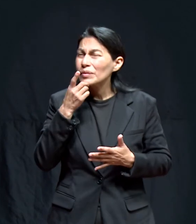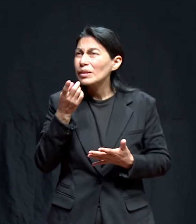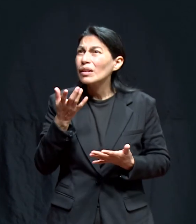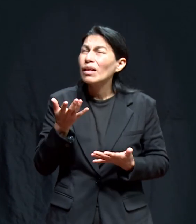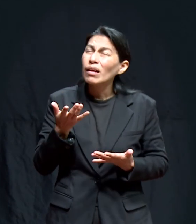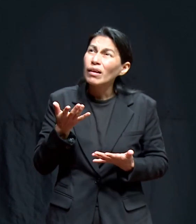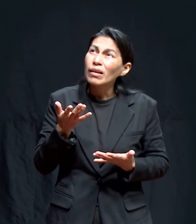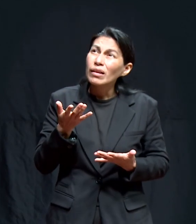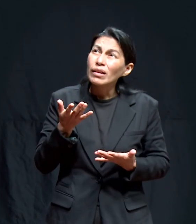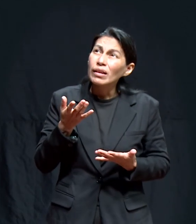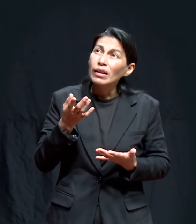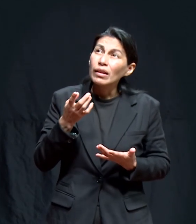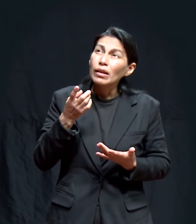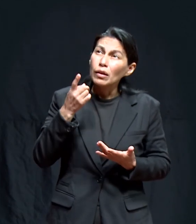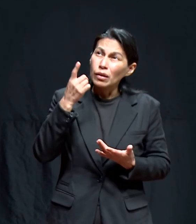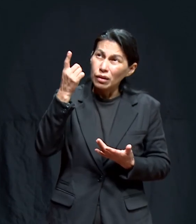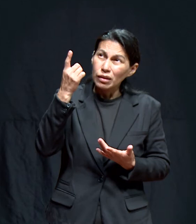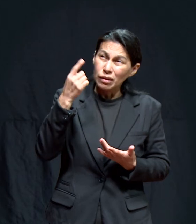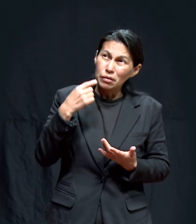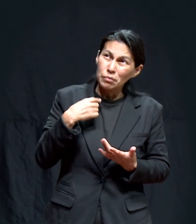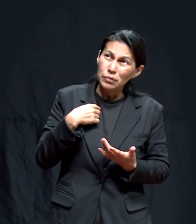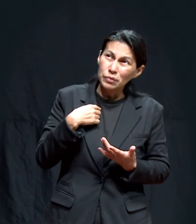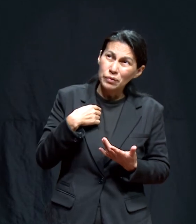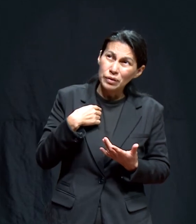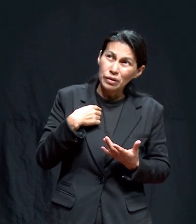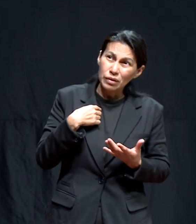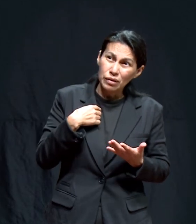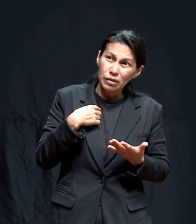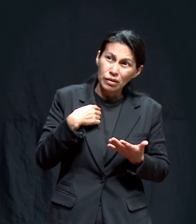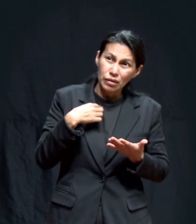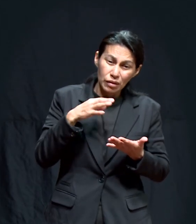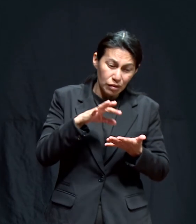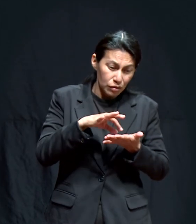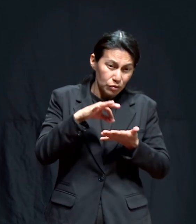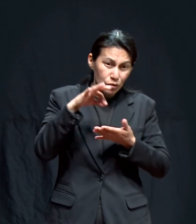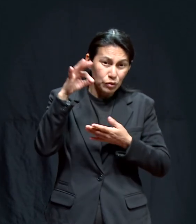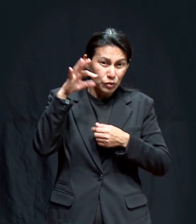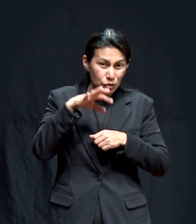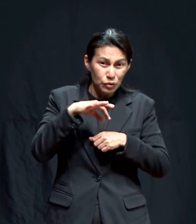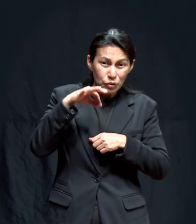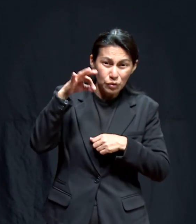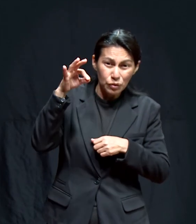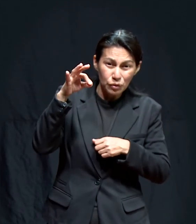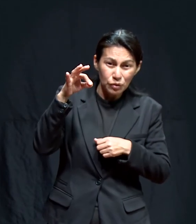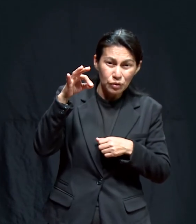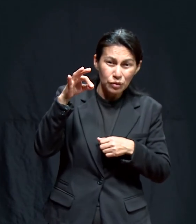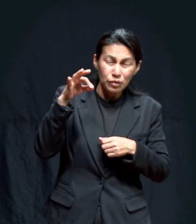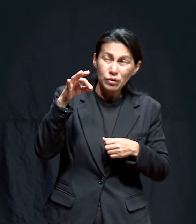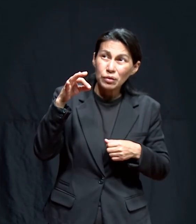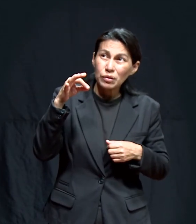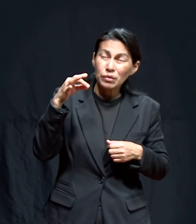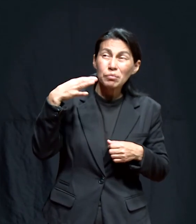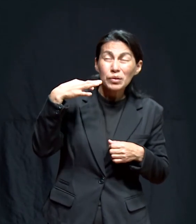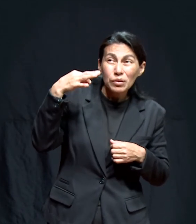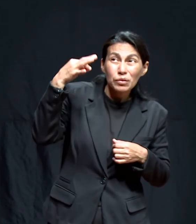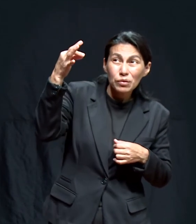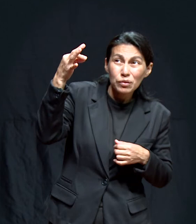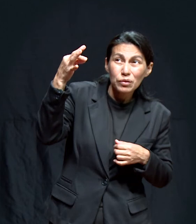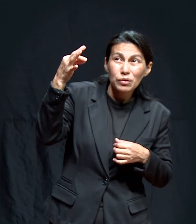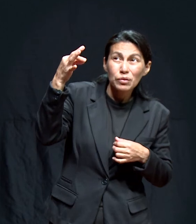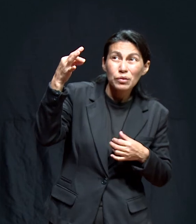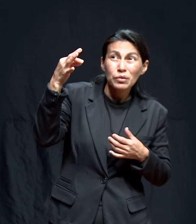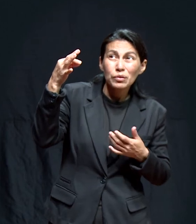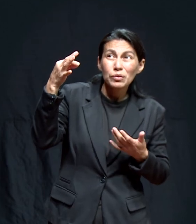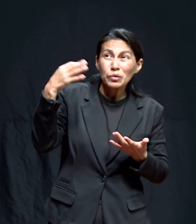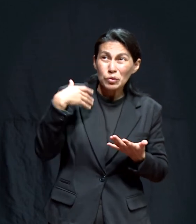me quiera como parte de su pueblo? Era una inquietud muy profunda. ¿Será que Él me quiera?